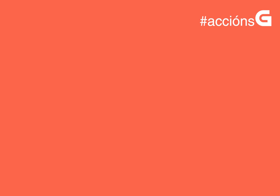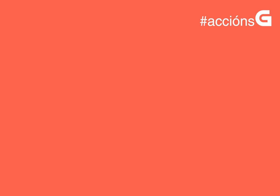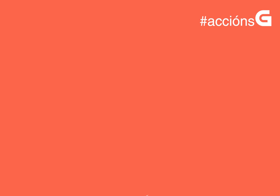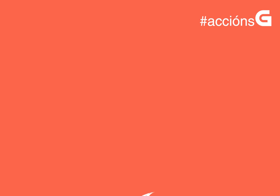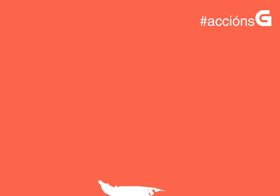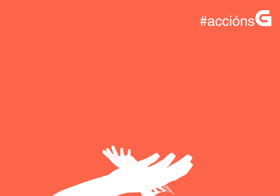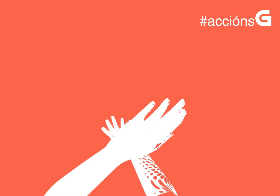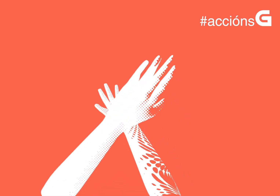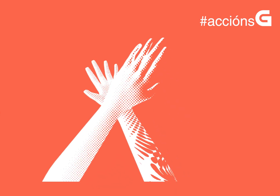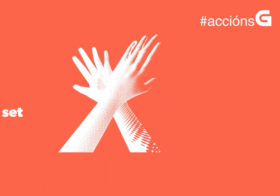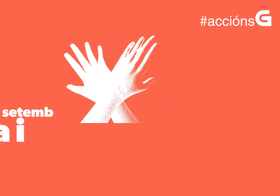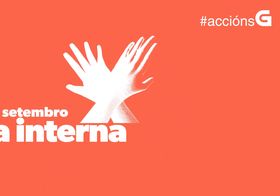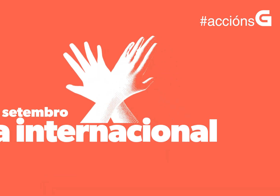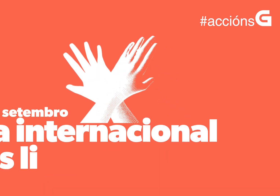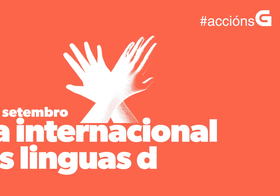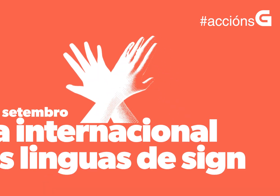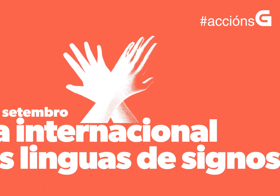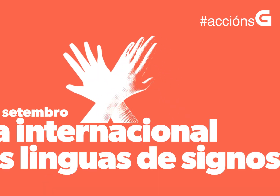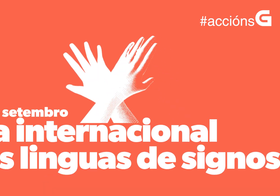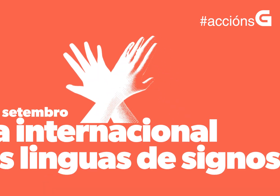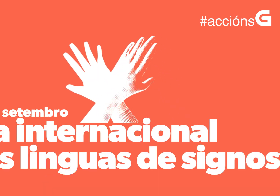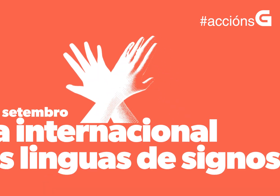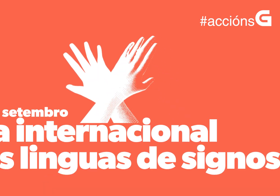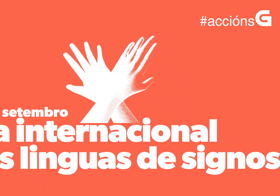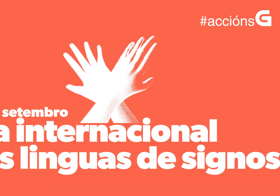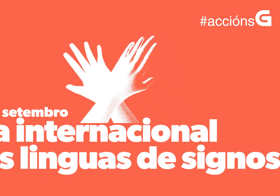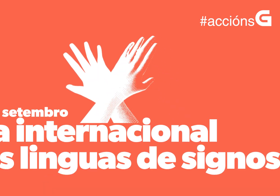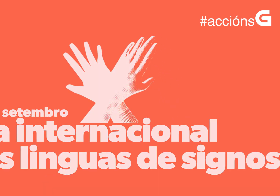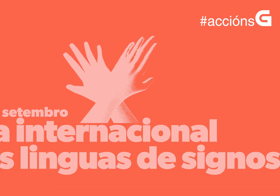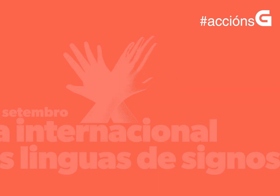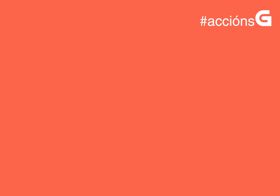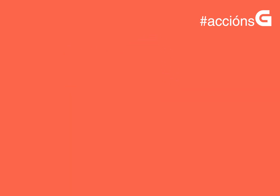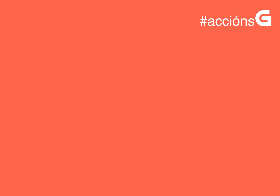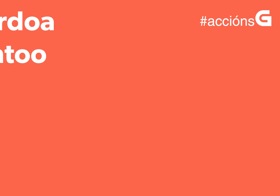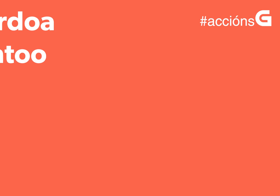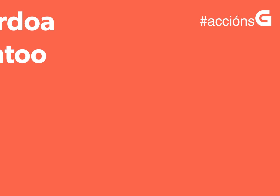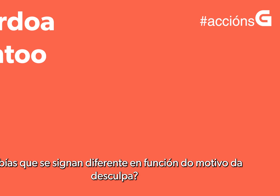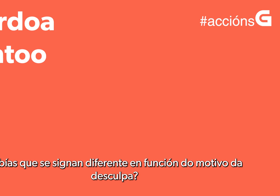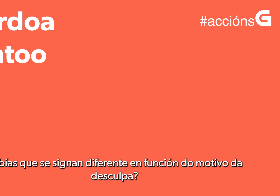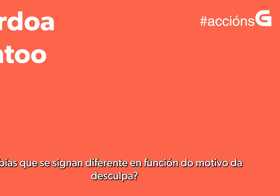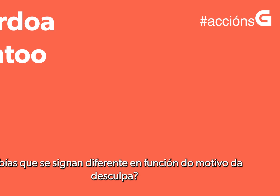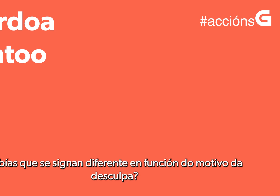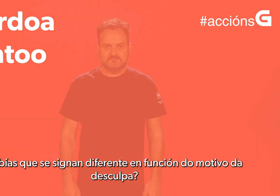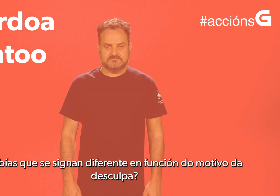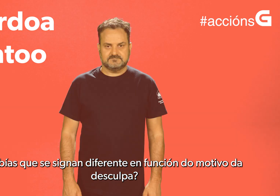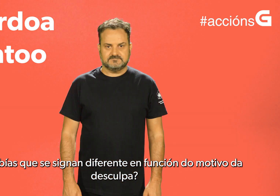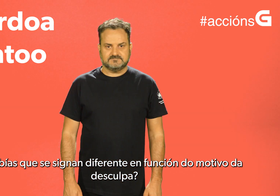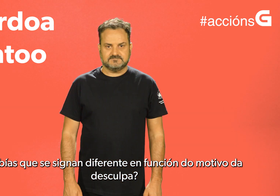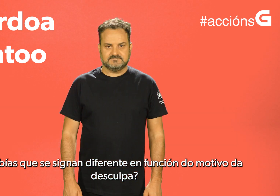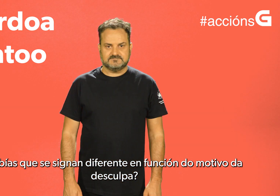As expresións que imos aprender hoxe en lingua de signos son perdoa e xinto. Sabías que se signan diferente en función